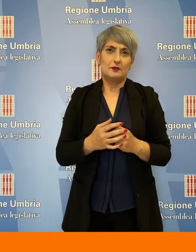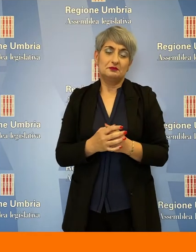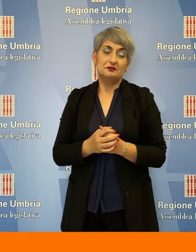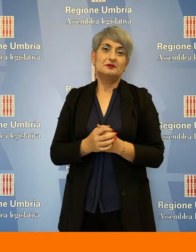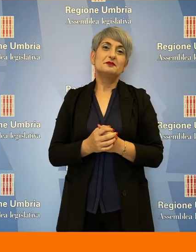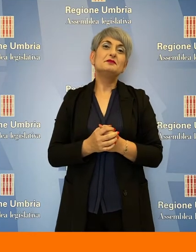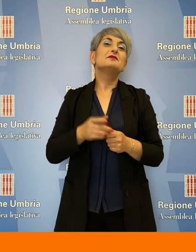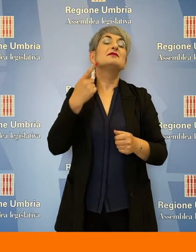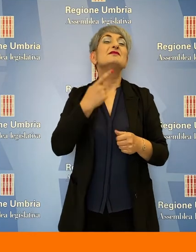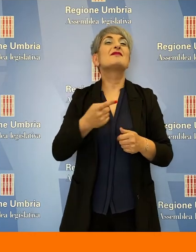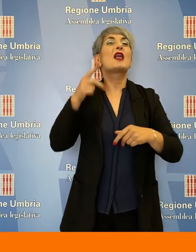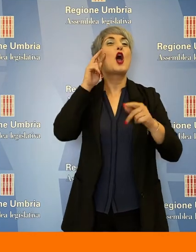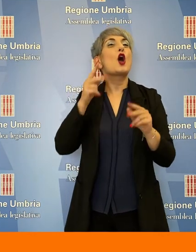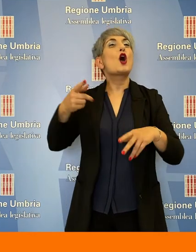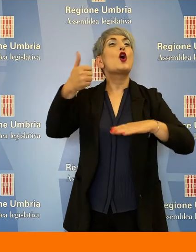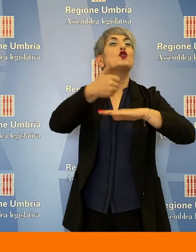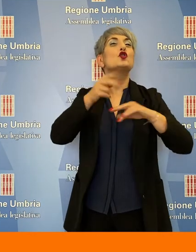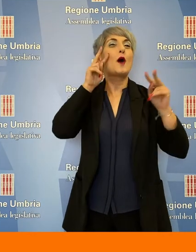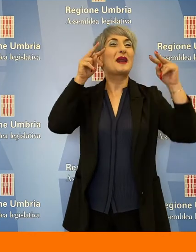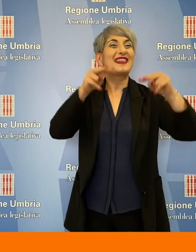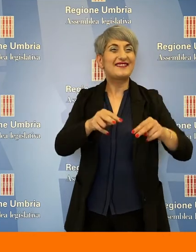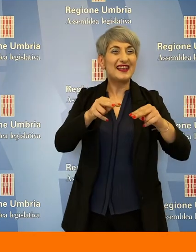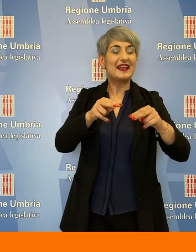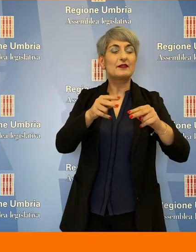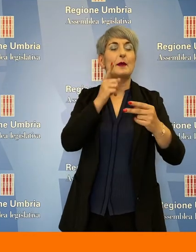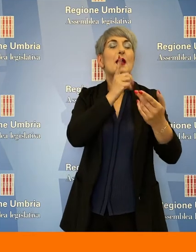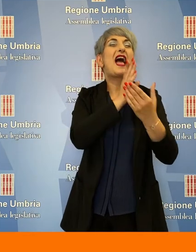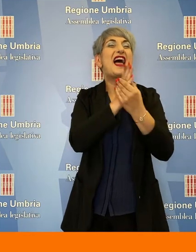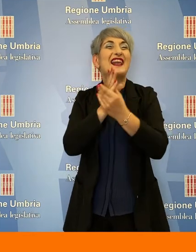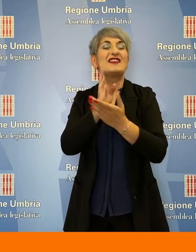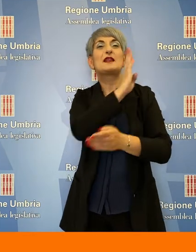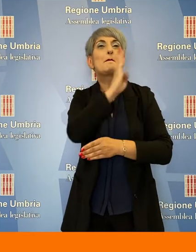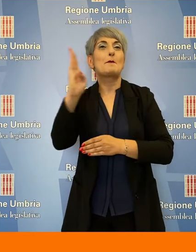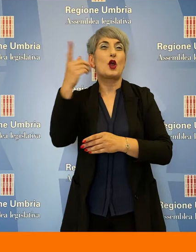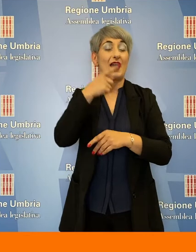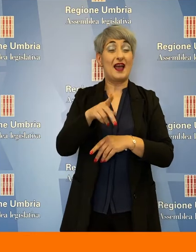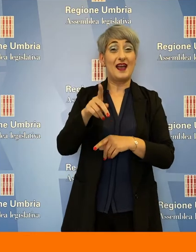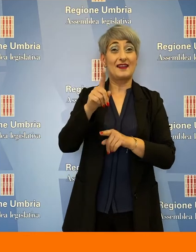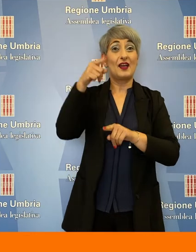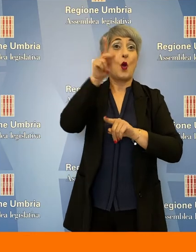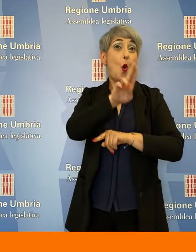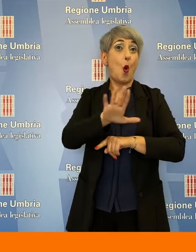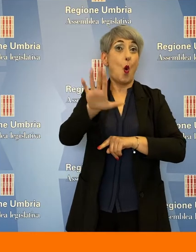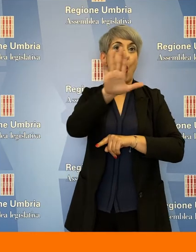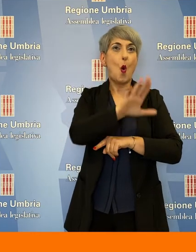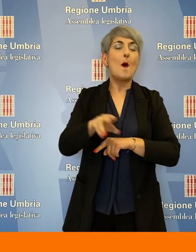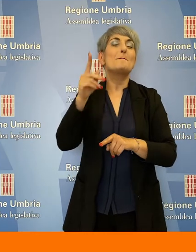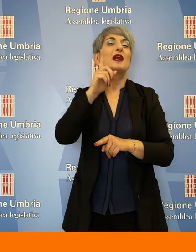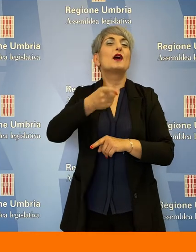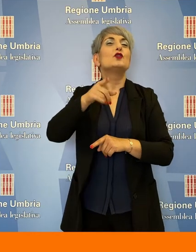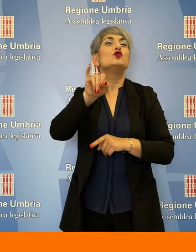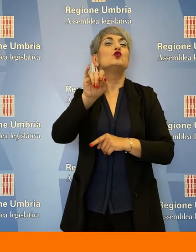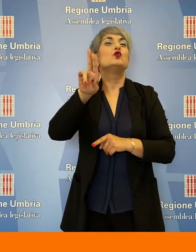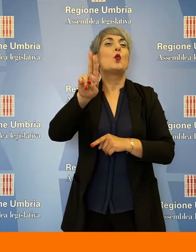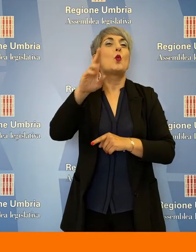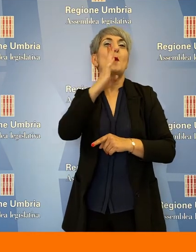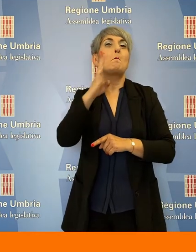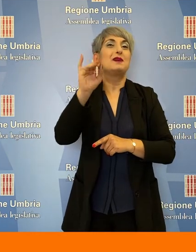La Soprintendente Archivistica e Bibliografica per l'Umbria, Giovanna Giubbini, ha voluto ricordare dove si trova la storia della